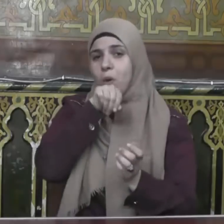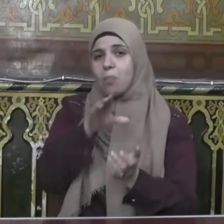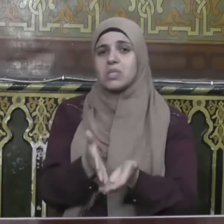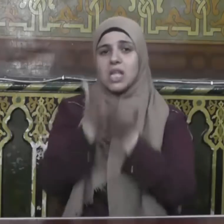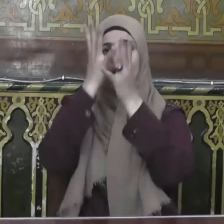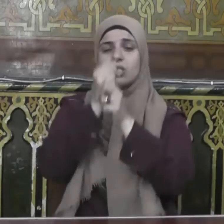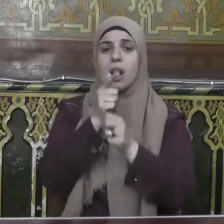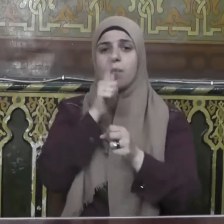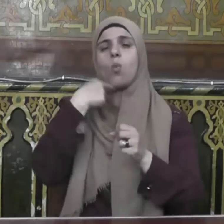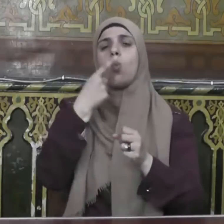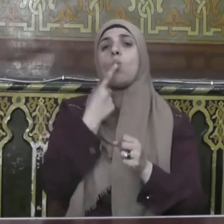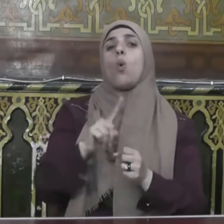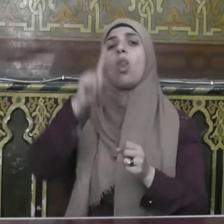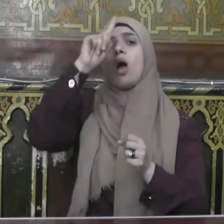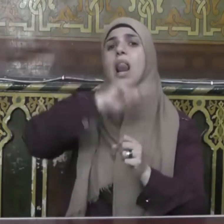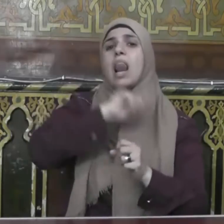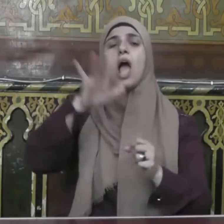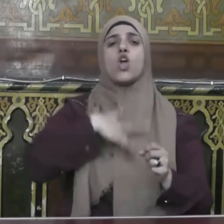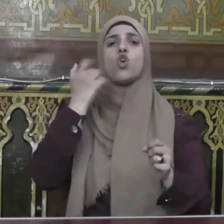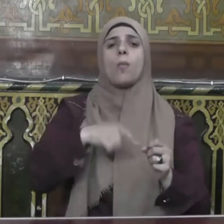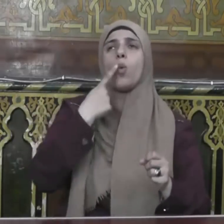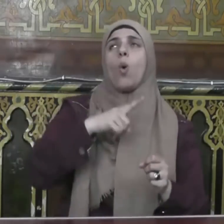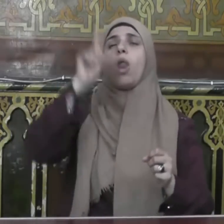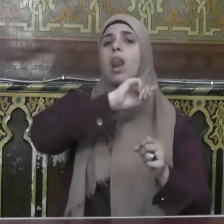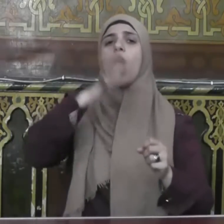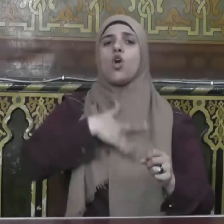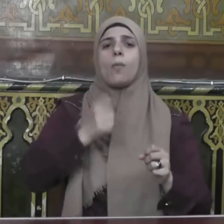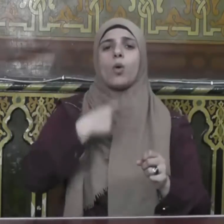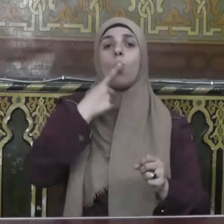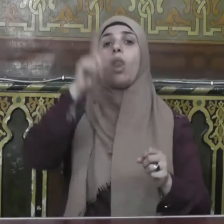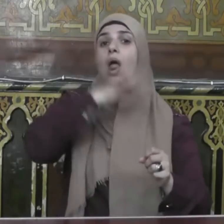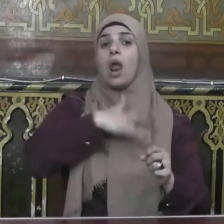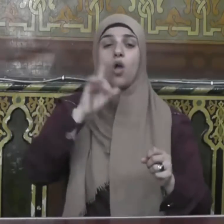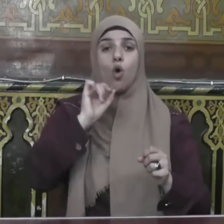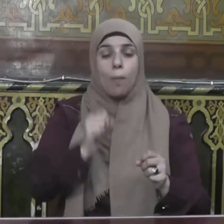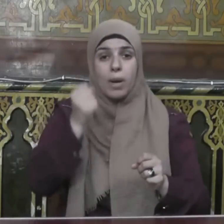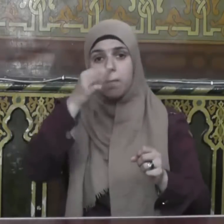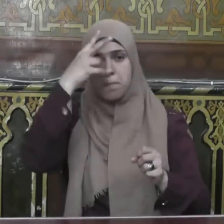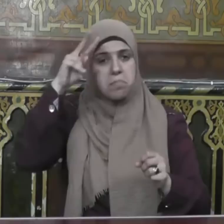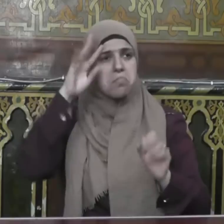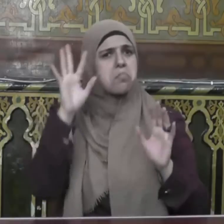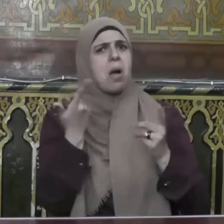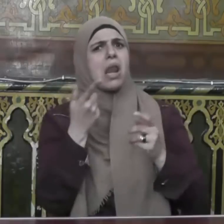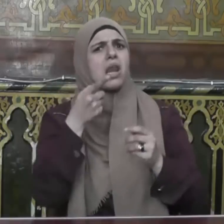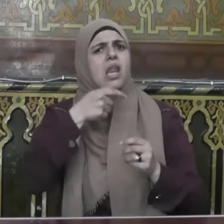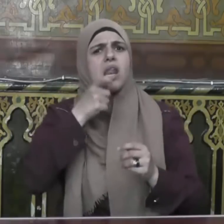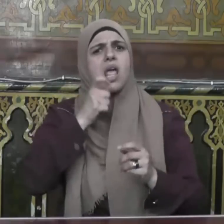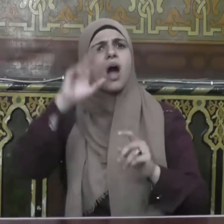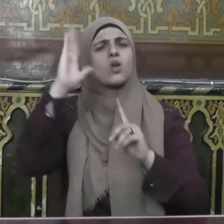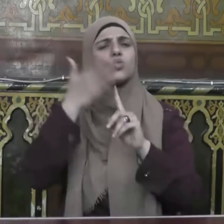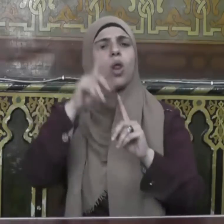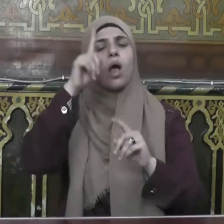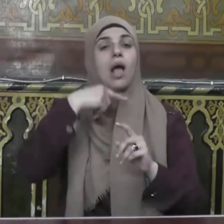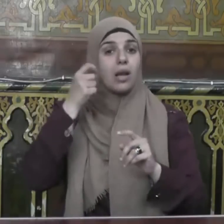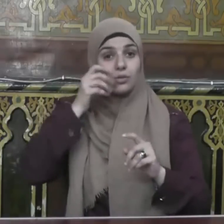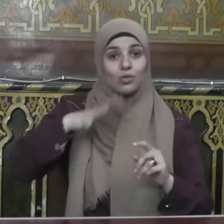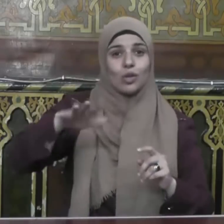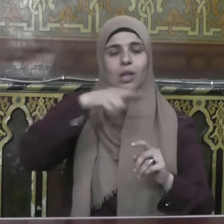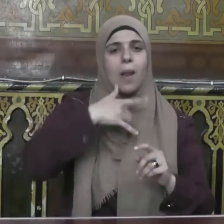والله لا يؤمن والله لا يؤمن والله لا يؤمن قيل ومن يا رسول الله قال الذي لا يأمن جاره